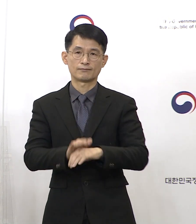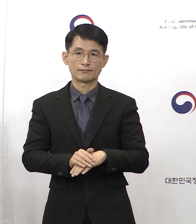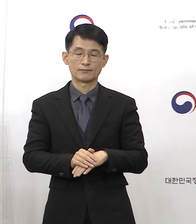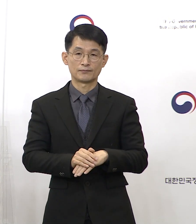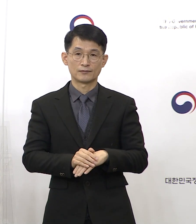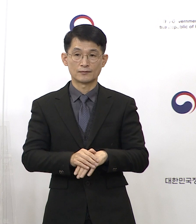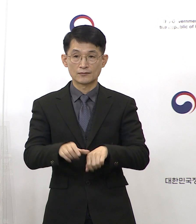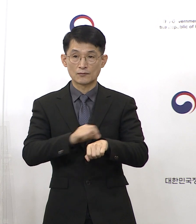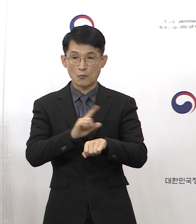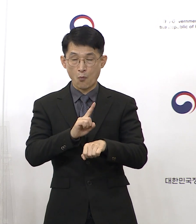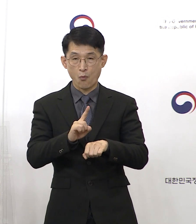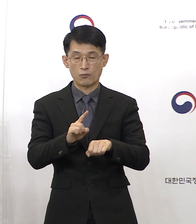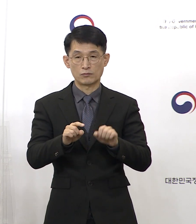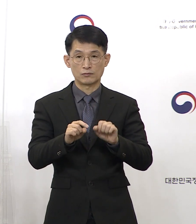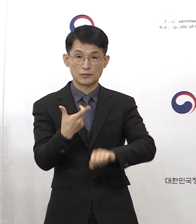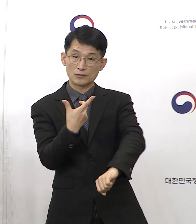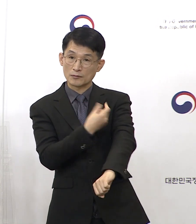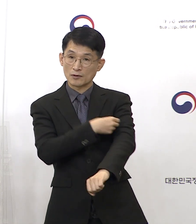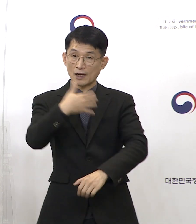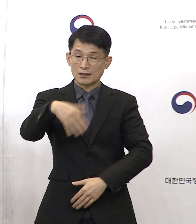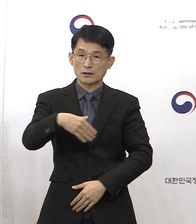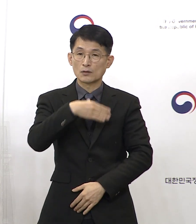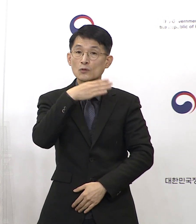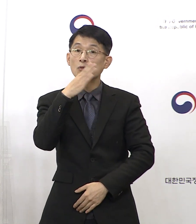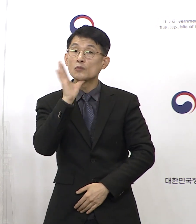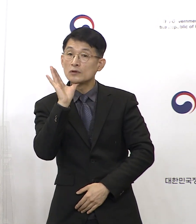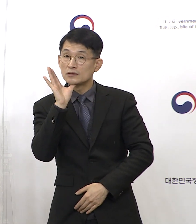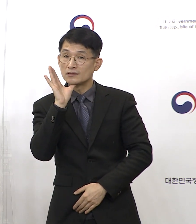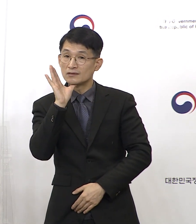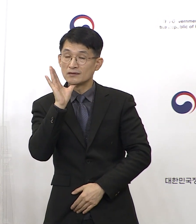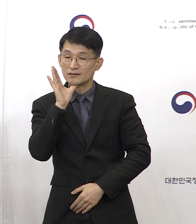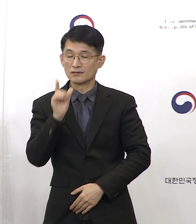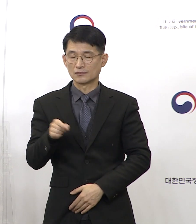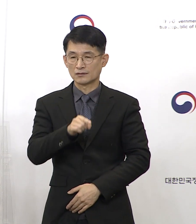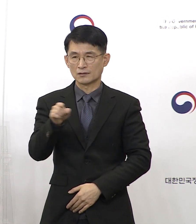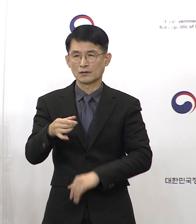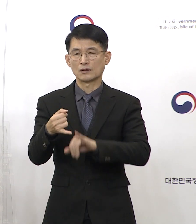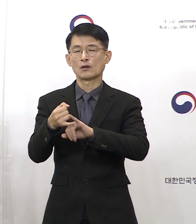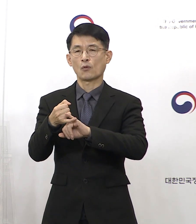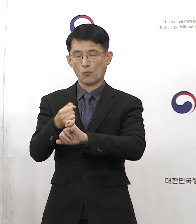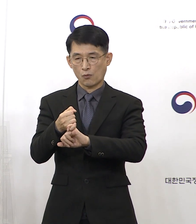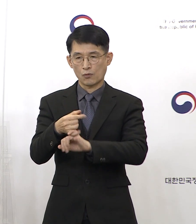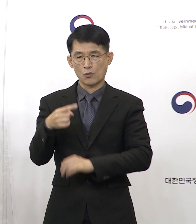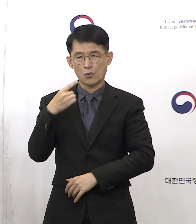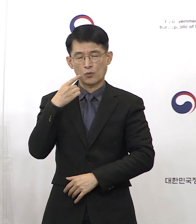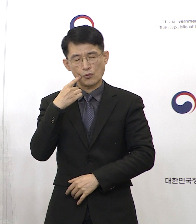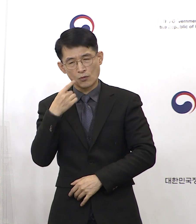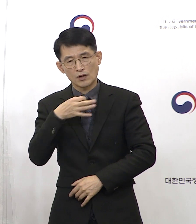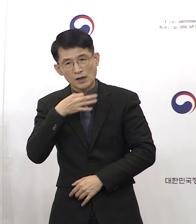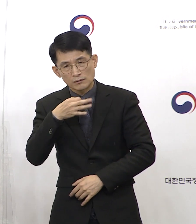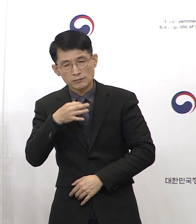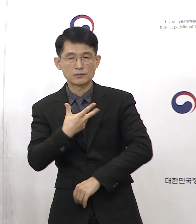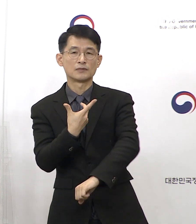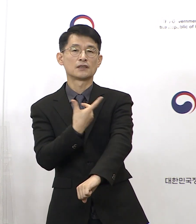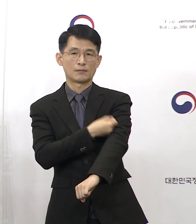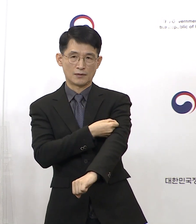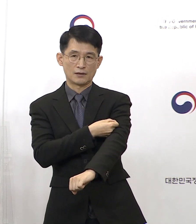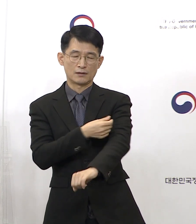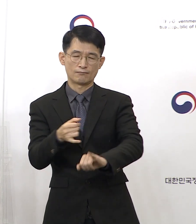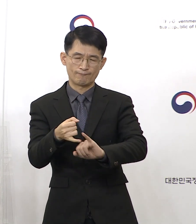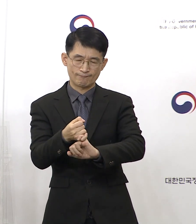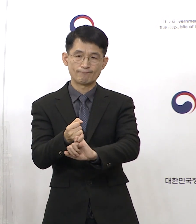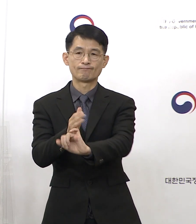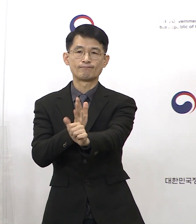미접종이신 고령층의 경우에는 반드시 독감 예방접종을 받아주시기를